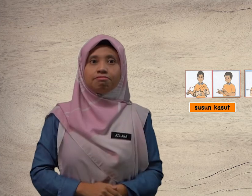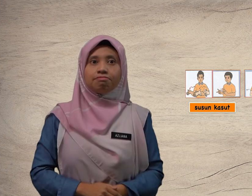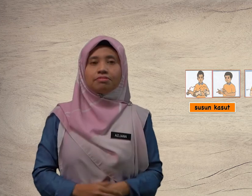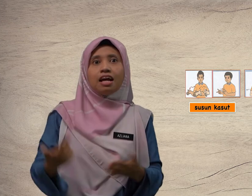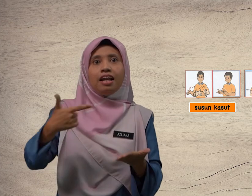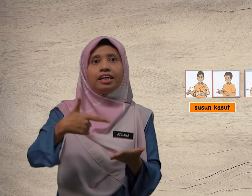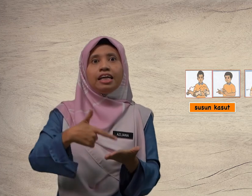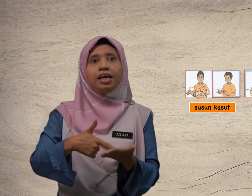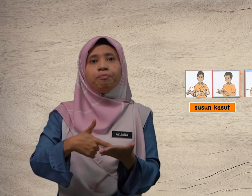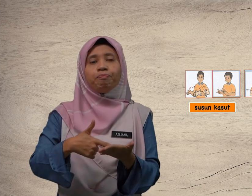Lagi,